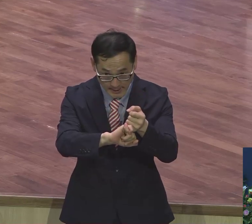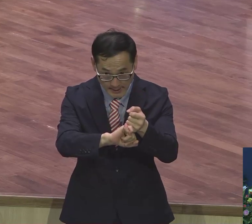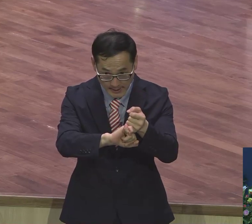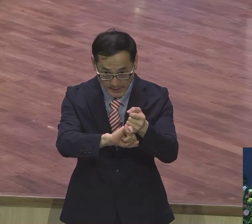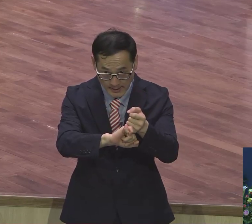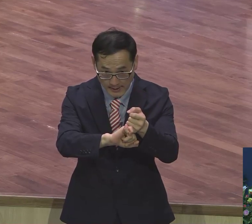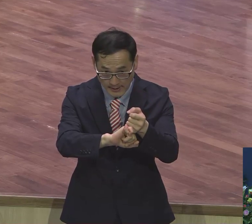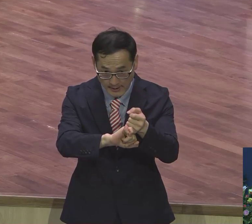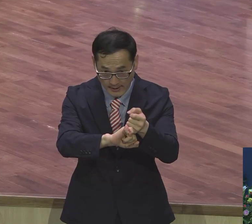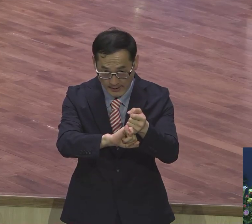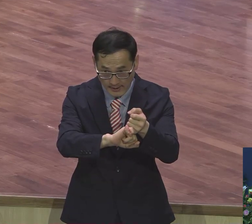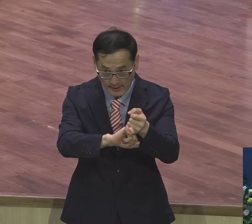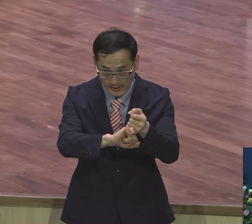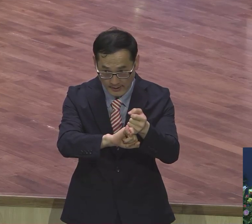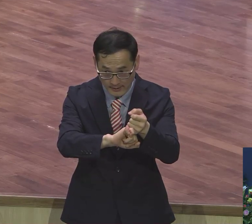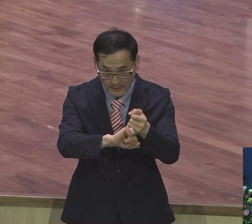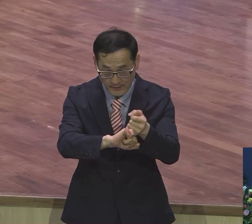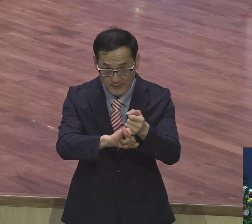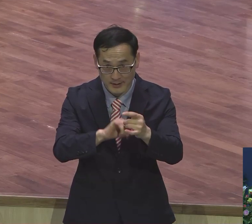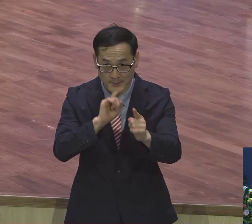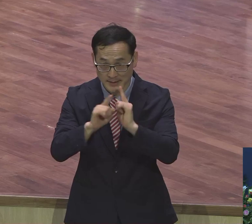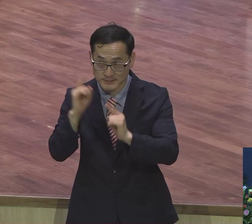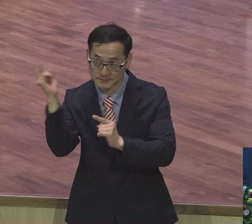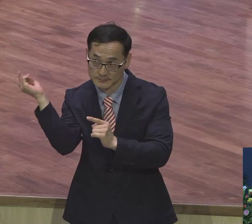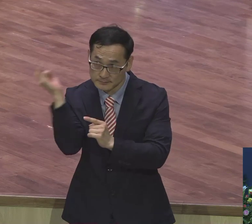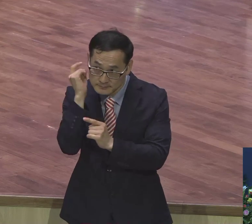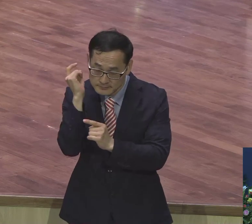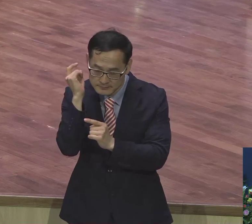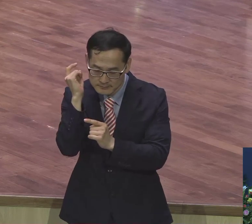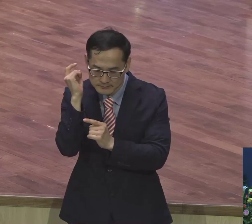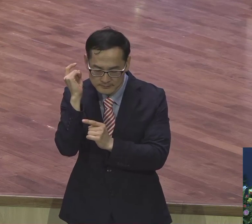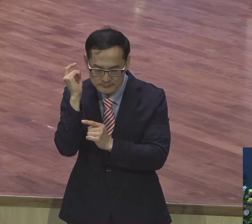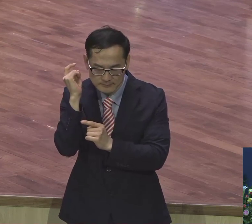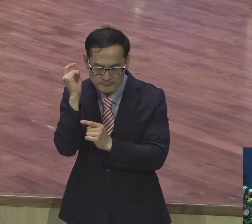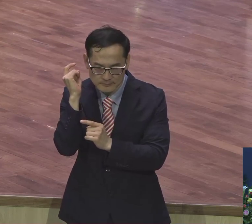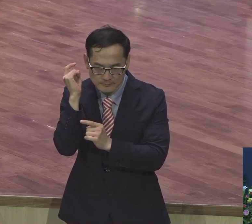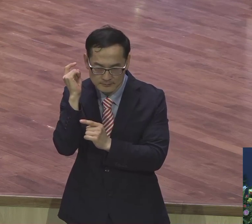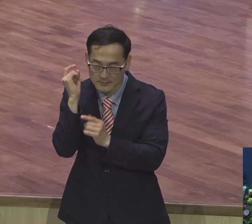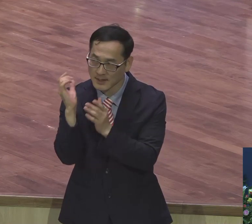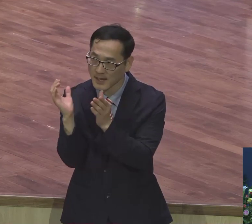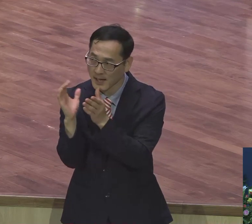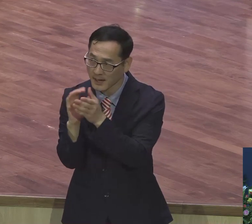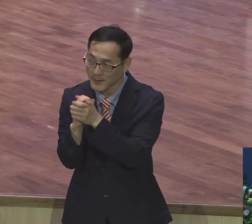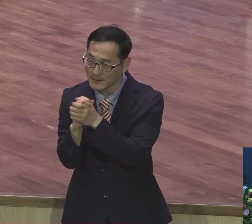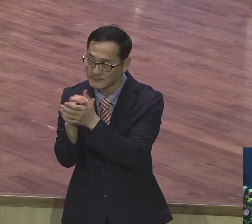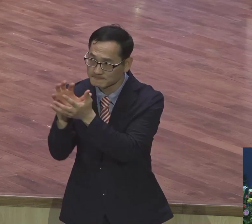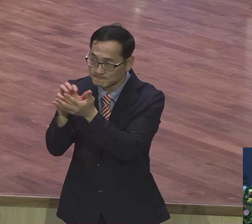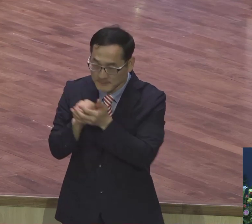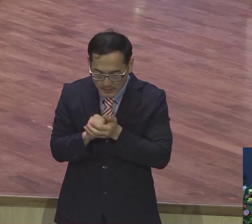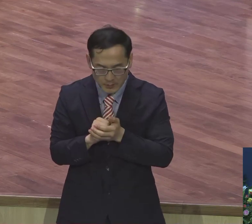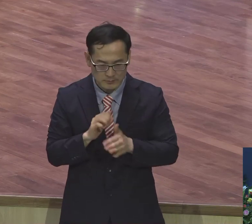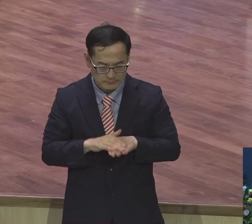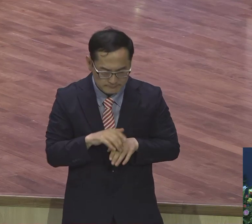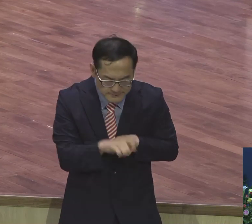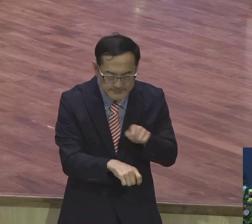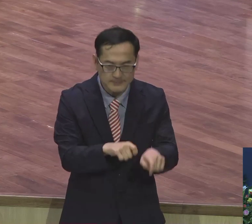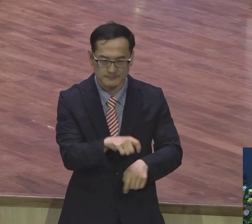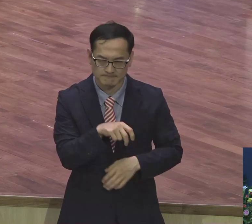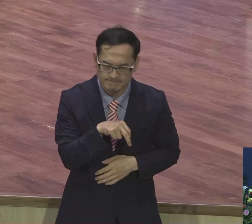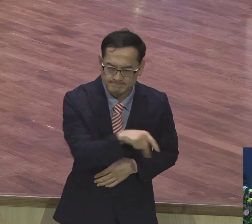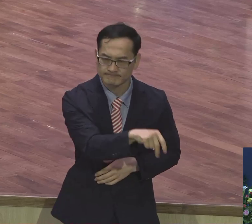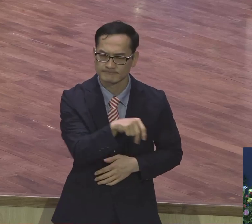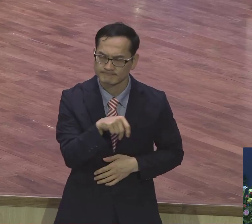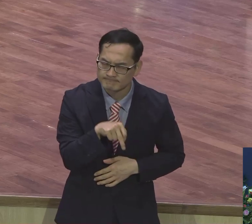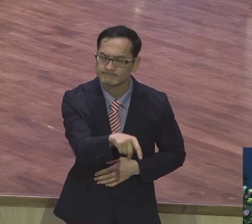언약을 말씀을 들었으면 그 말씀을 이제 삼속에 적용 좀 하자. 그 말이에요.